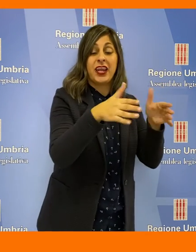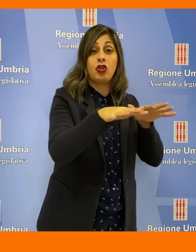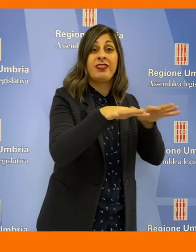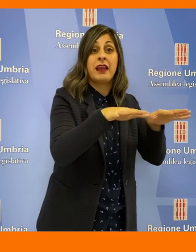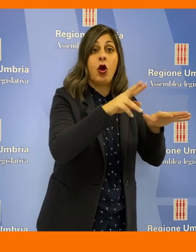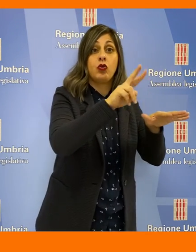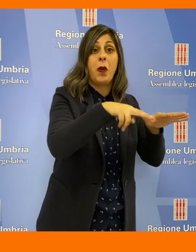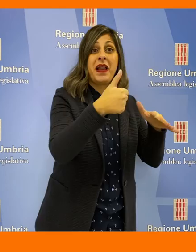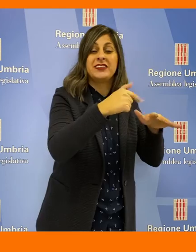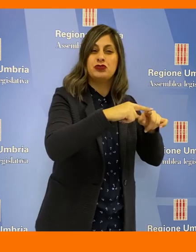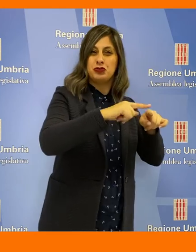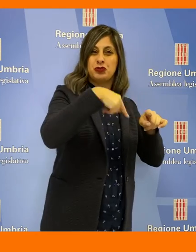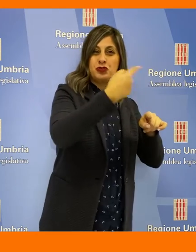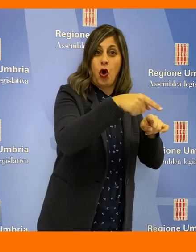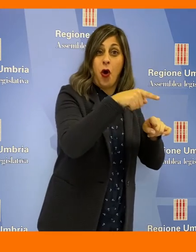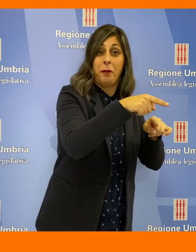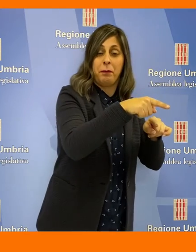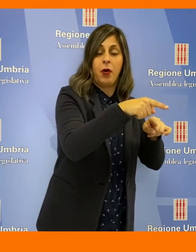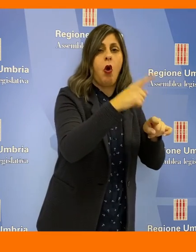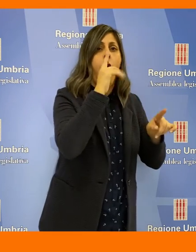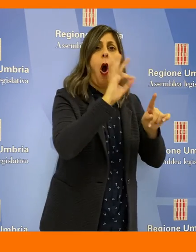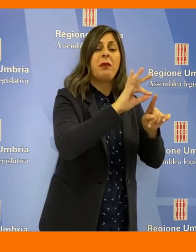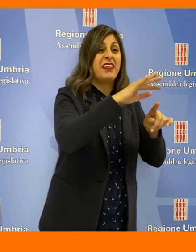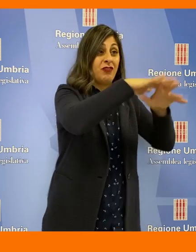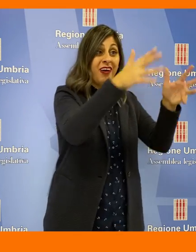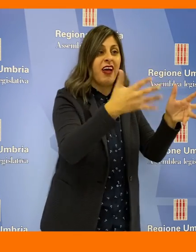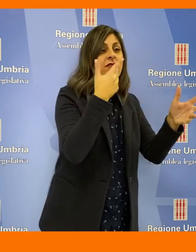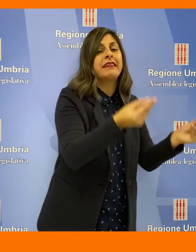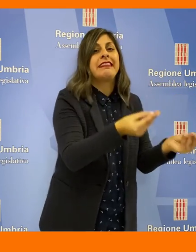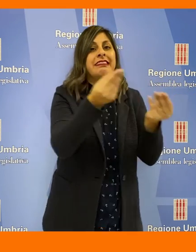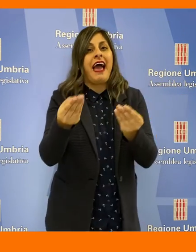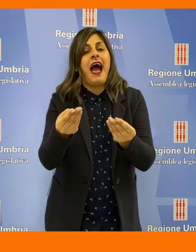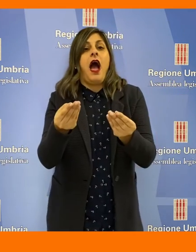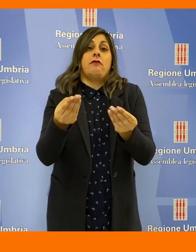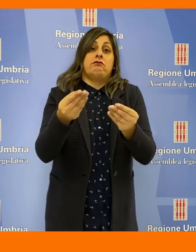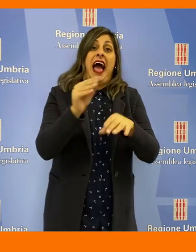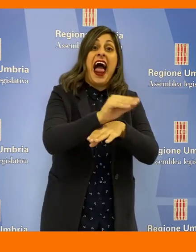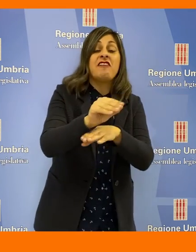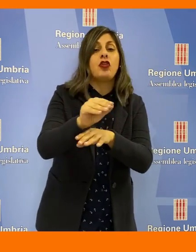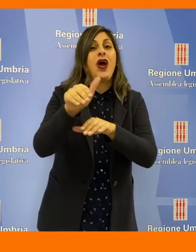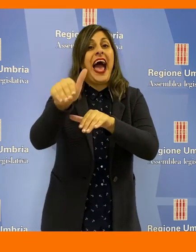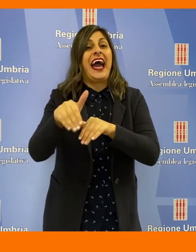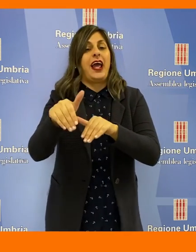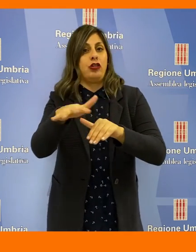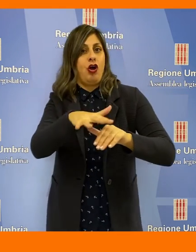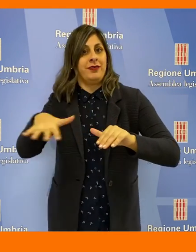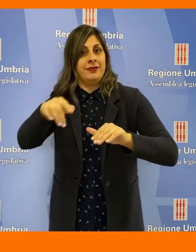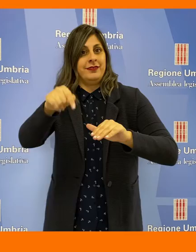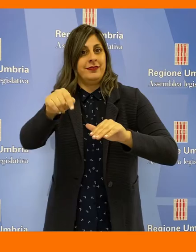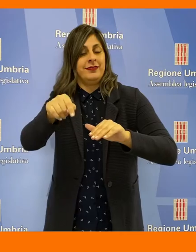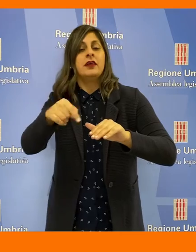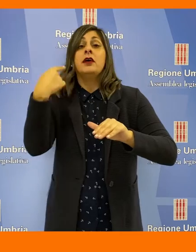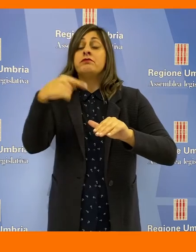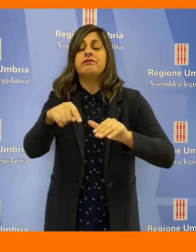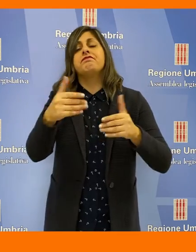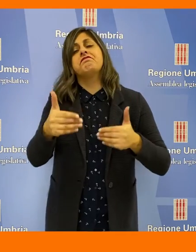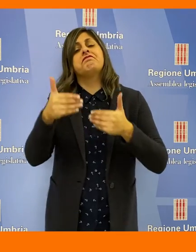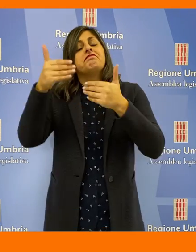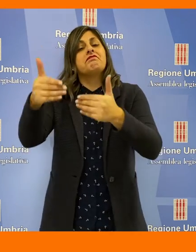animali realizzate dopo il terremoto del 2016 allo scopo di cederle ad allevatori e agricoltori e è stata